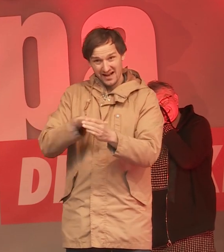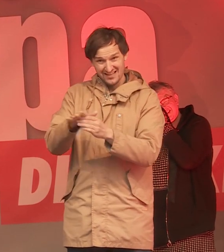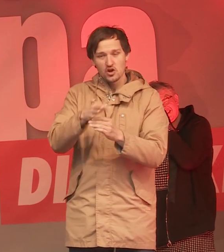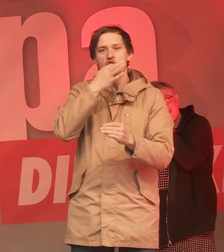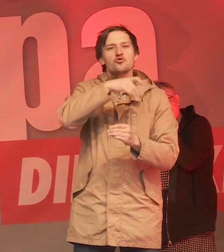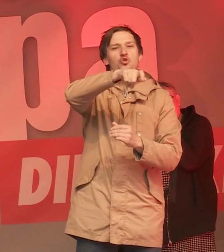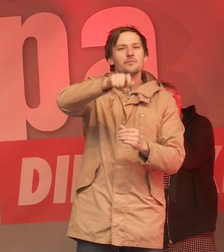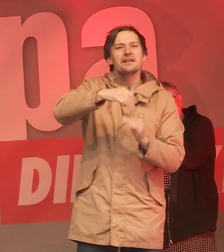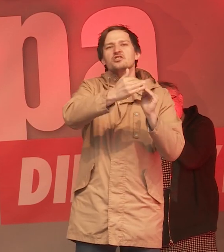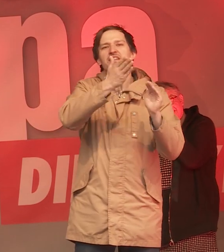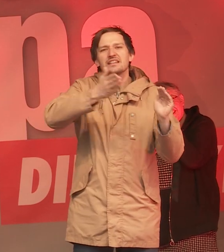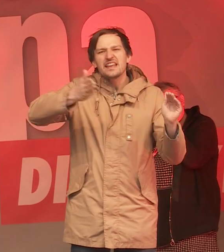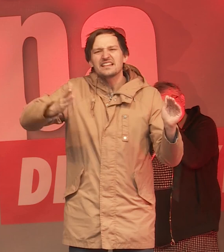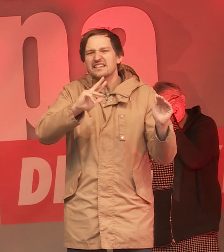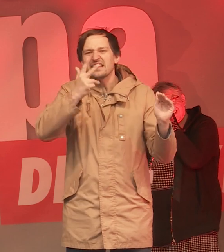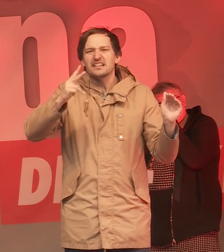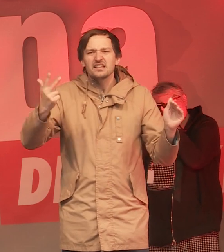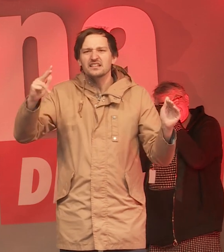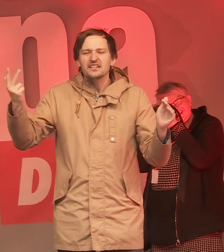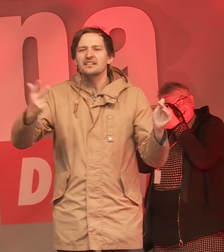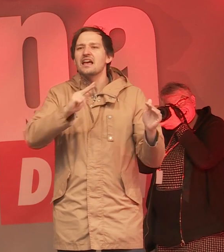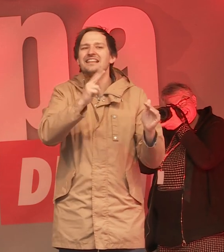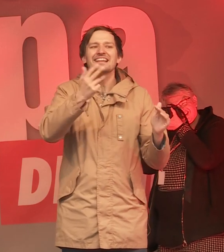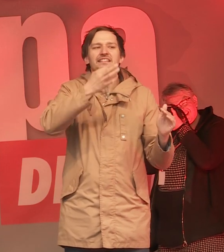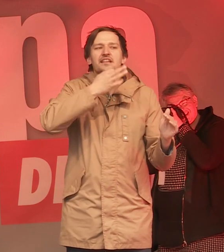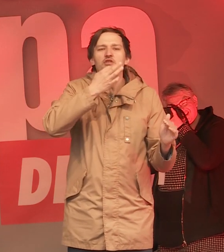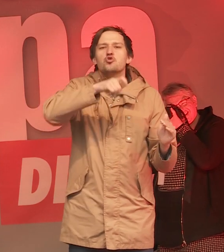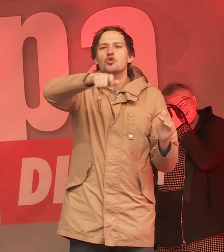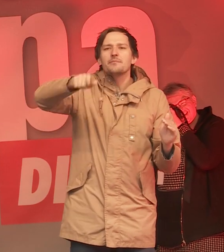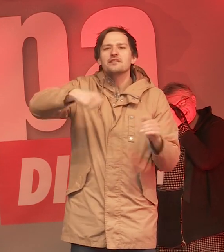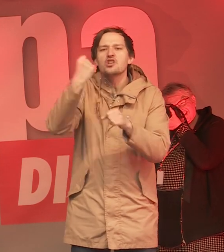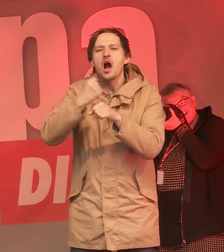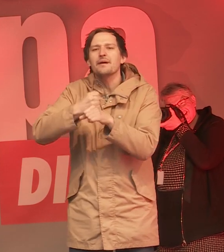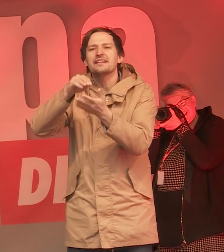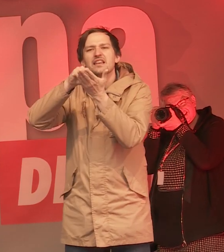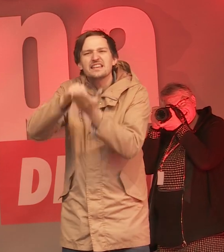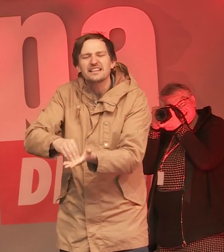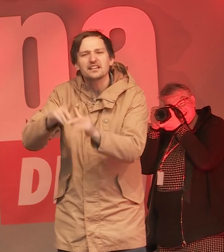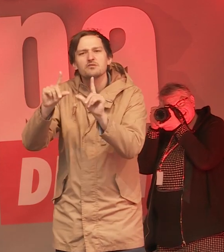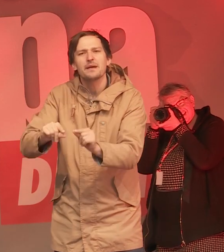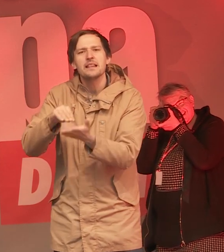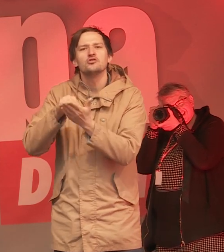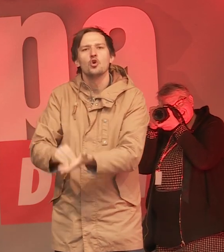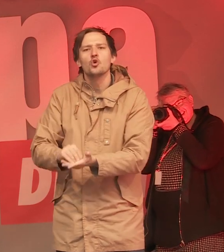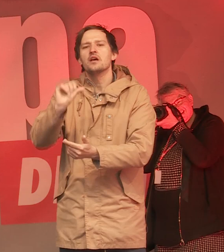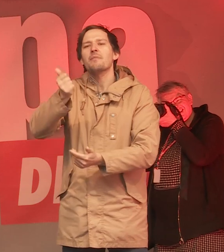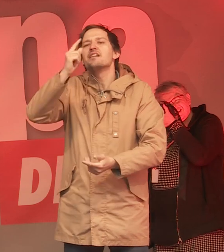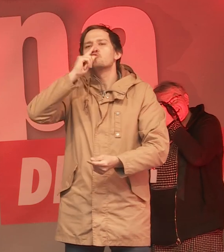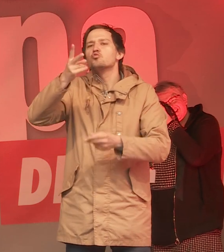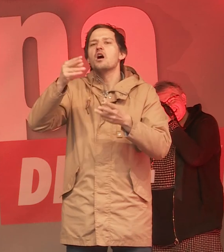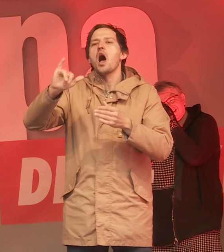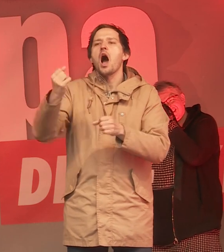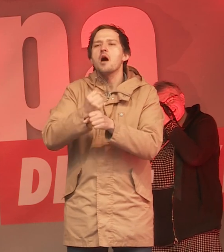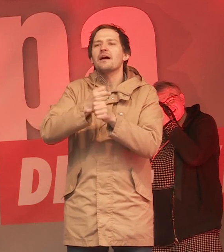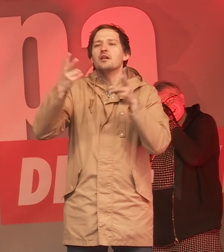auch das sagt die DW-Studie, jeder dritte junge Mensch arbeitet für einen Niedriglohn und die meisten auch nur in befristeten Jobs.